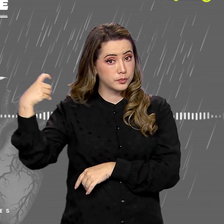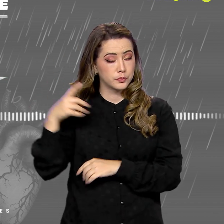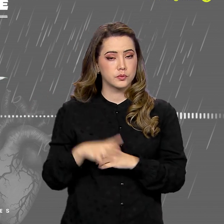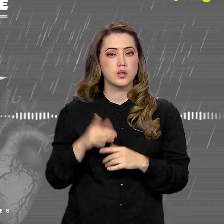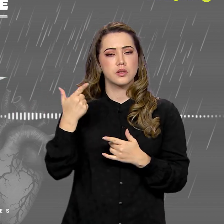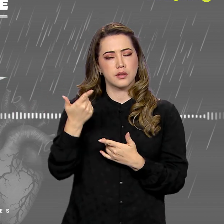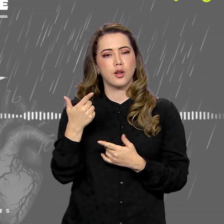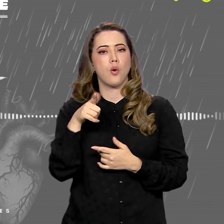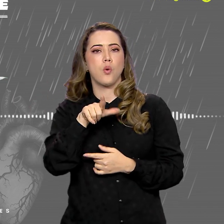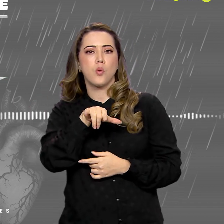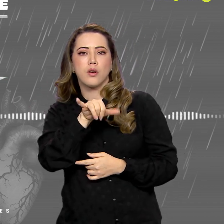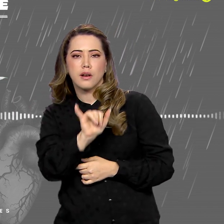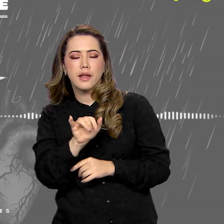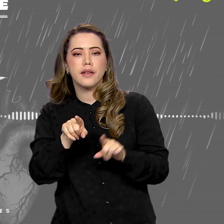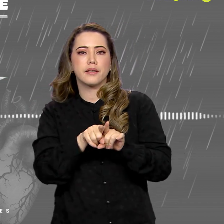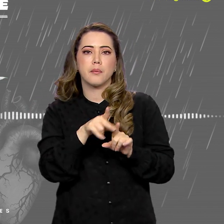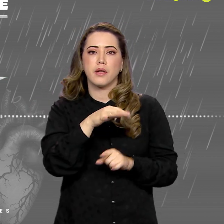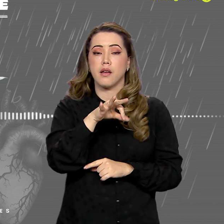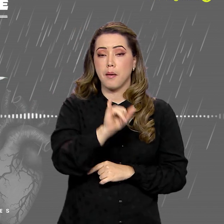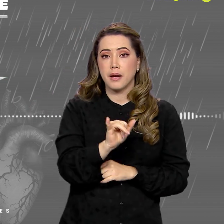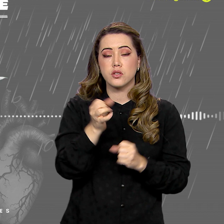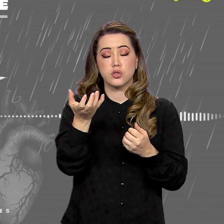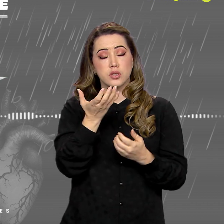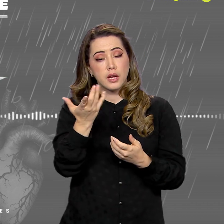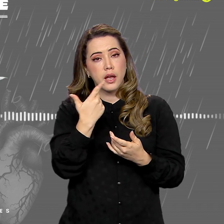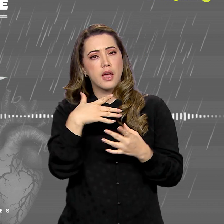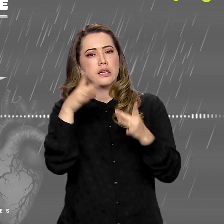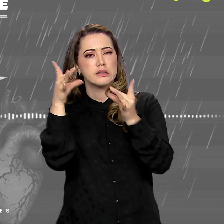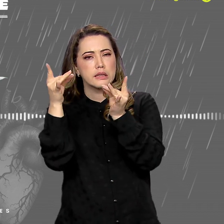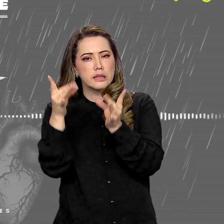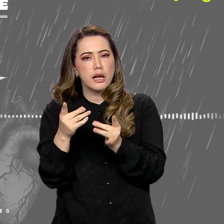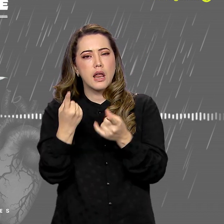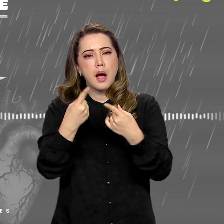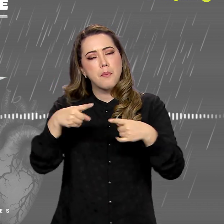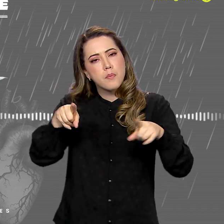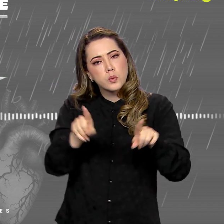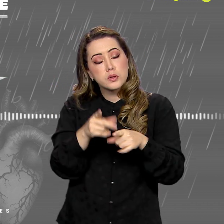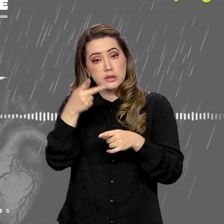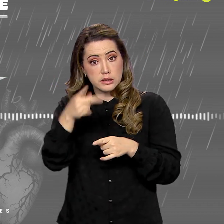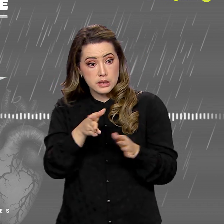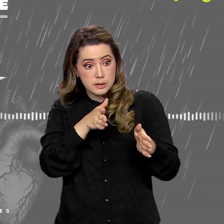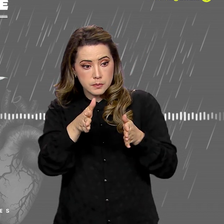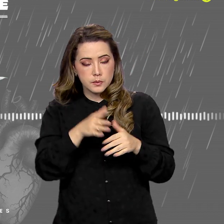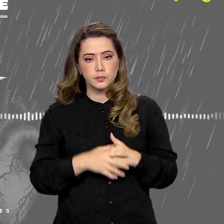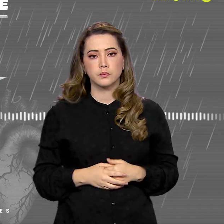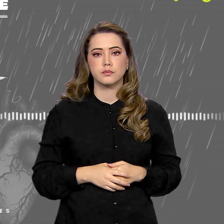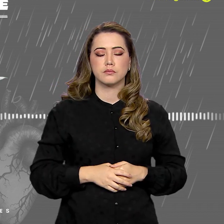isso, Leigh e a Pathy estão tentando descrever a música tema dessa temporada. Mais ou menos assim.